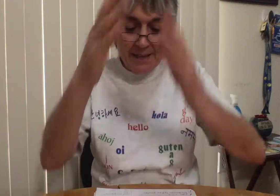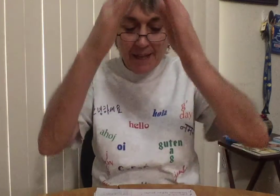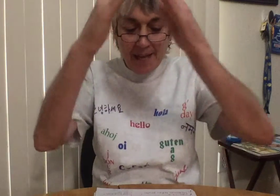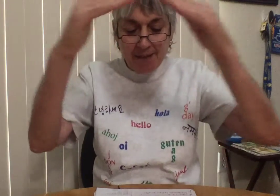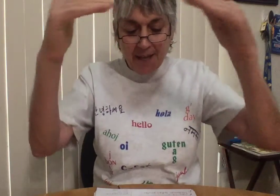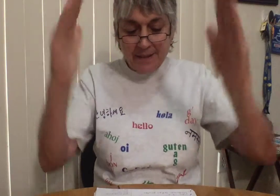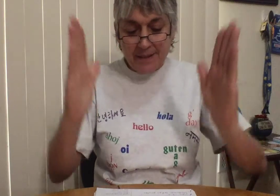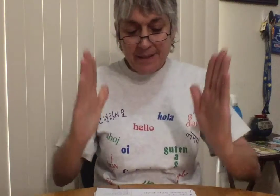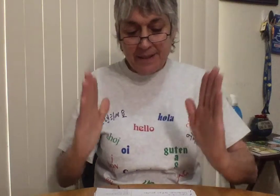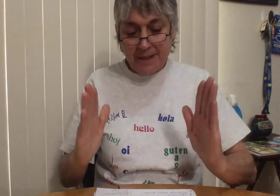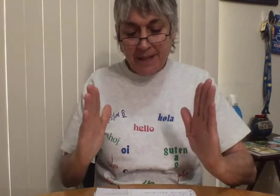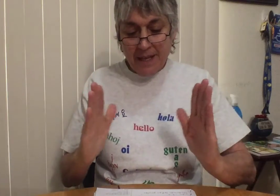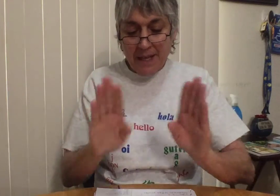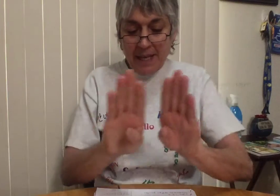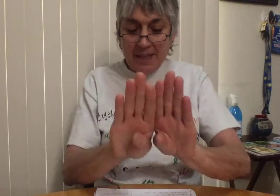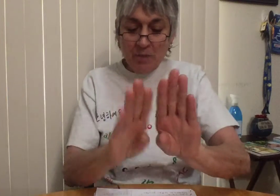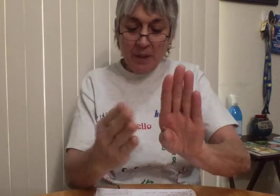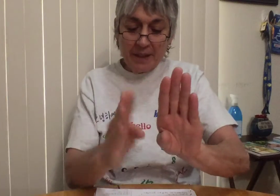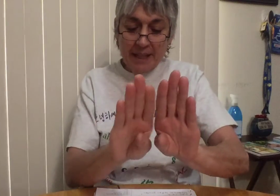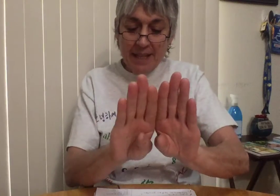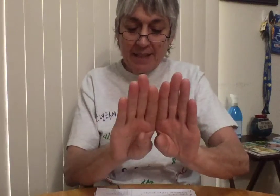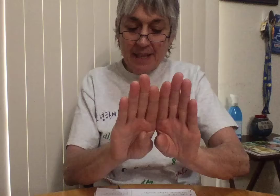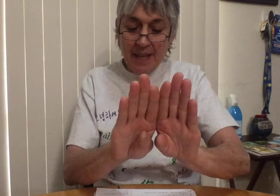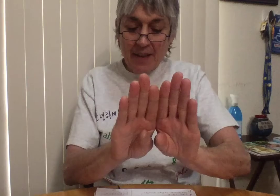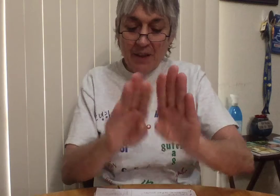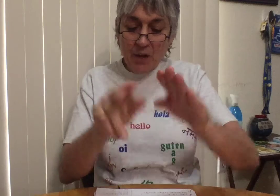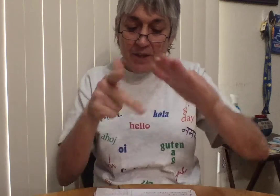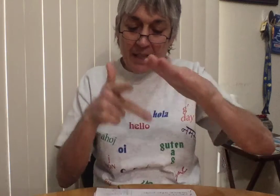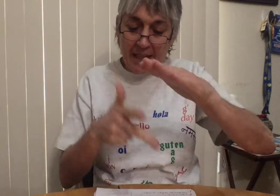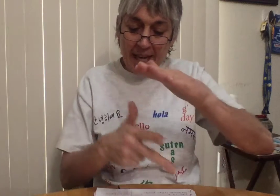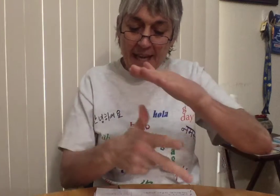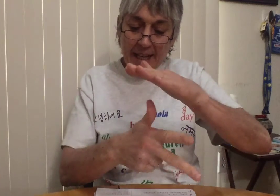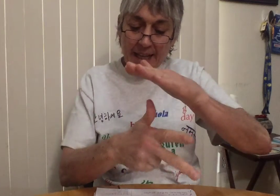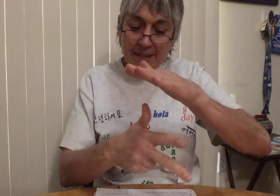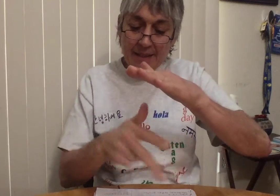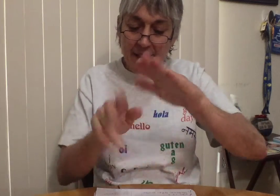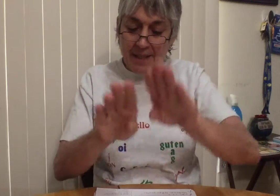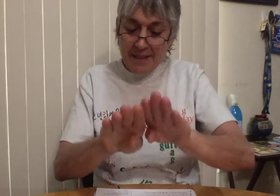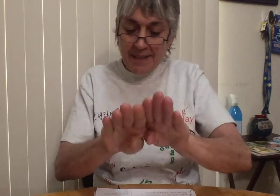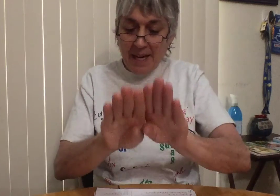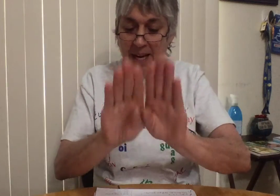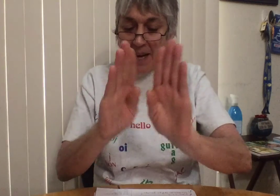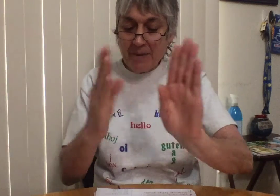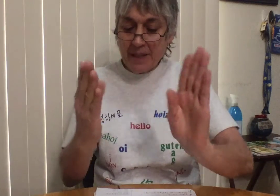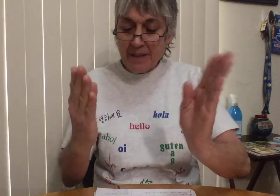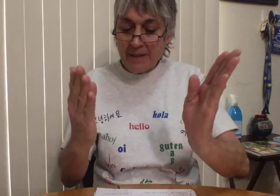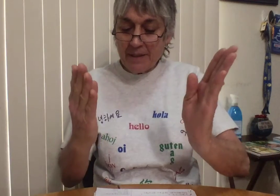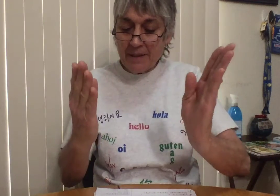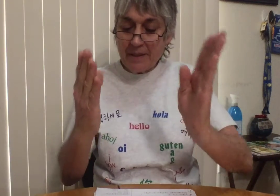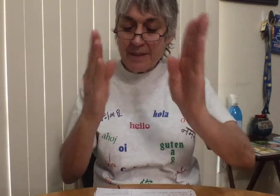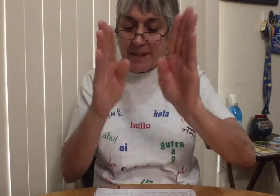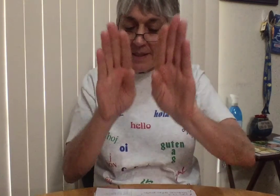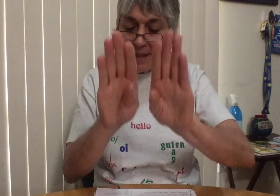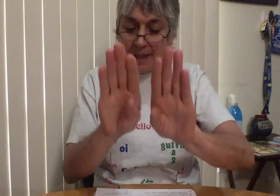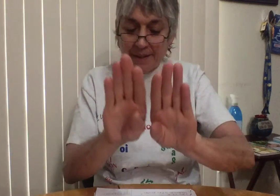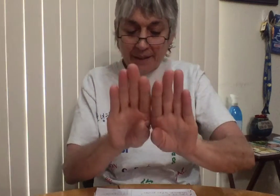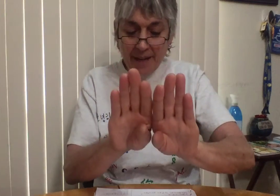casas y las puertas de los garajes se abren, se cierran,